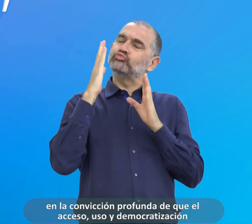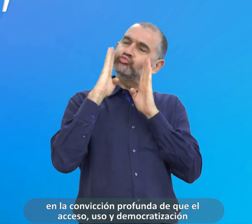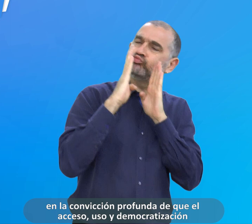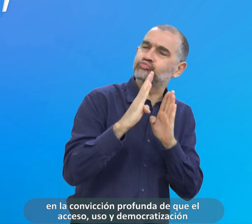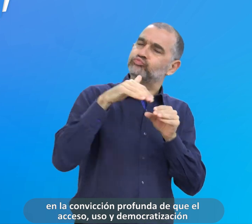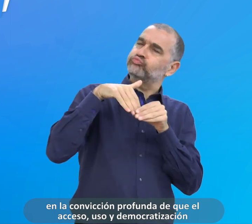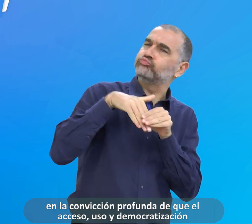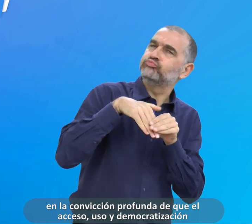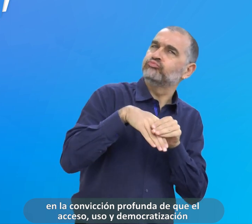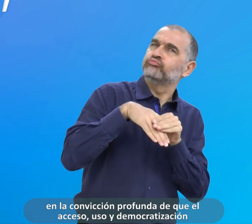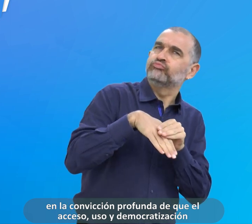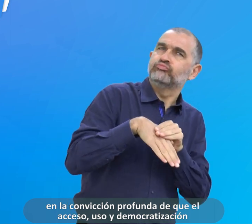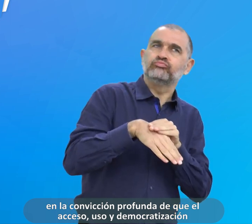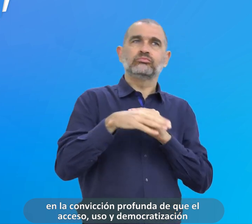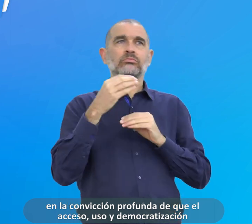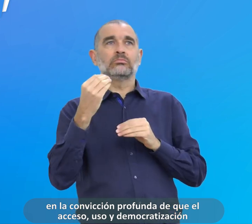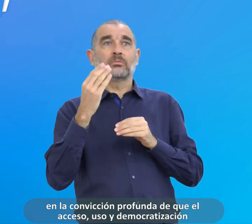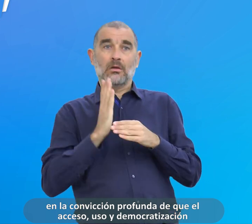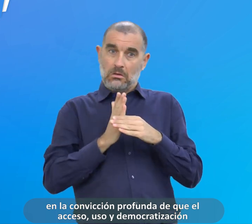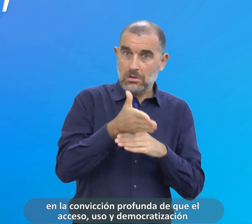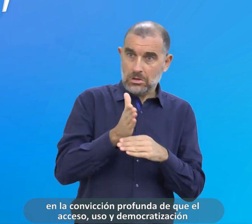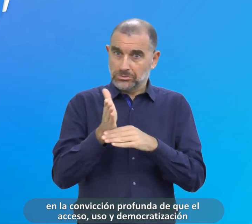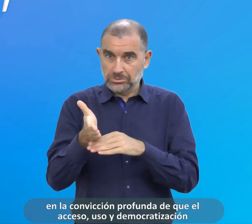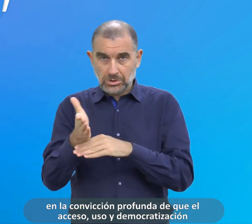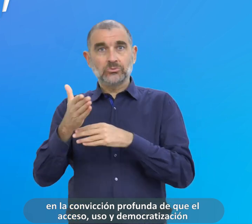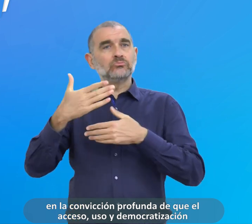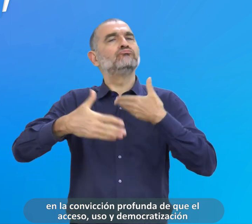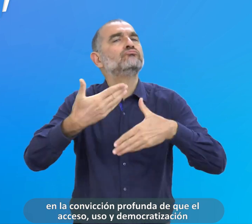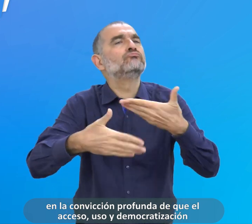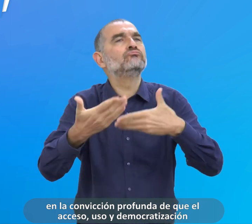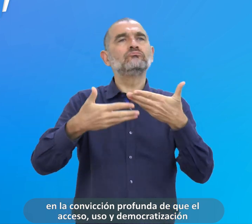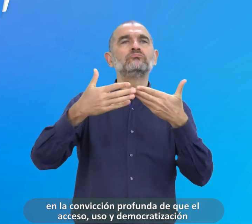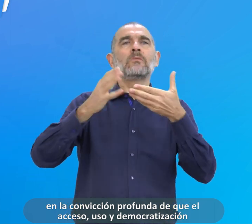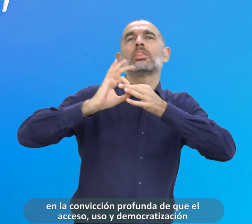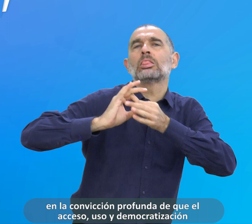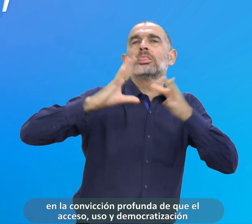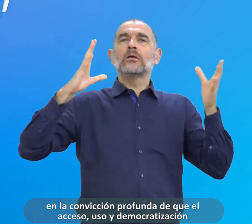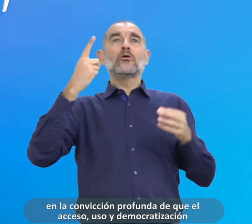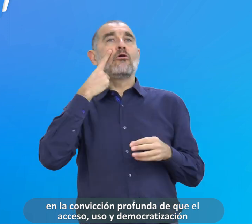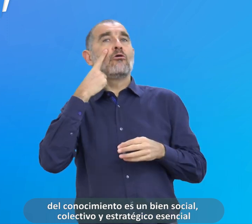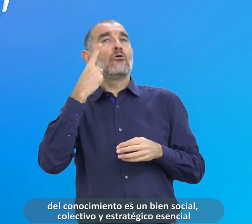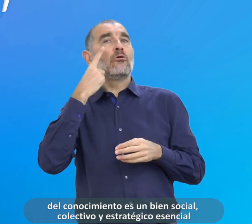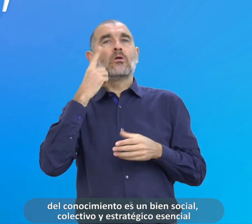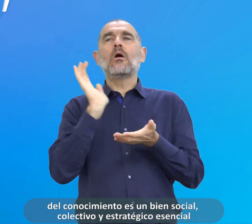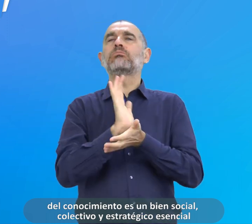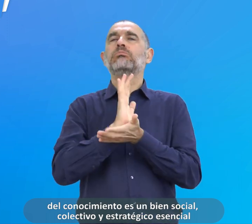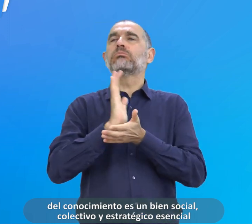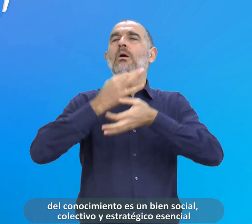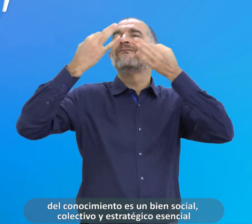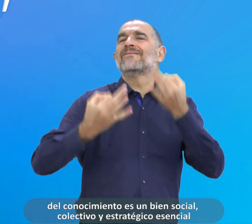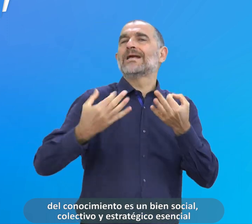fundan en la convicción profunda de que el acceso, uso y